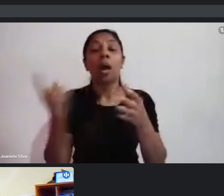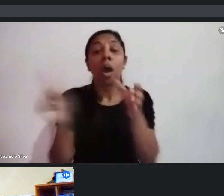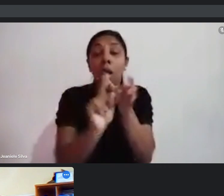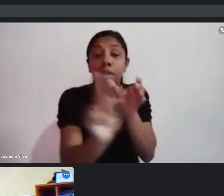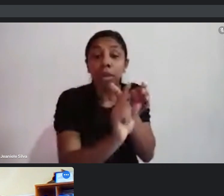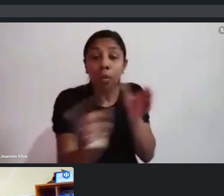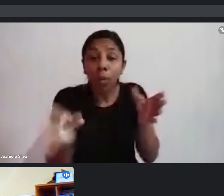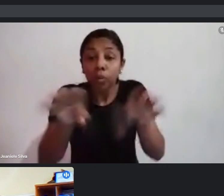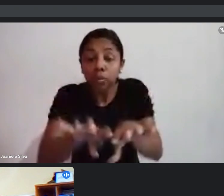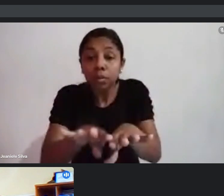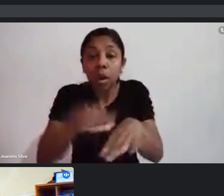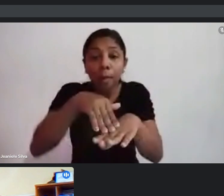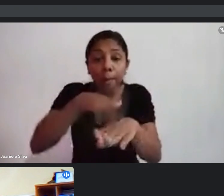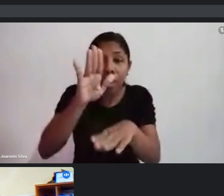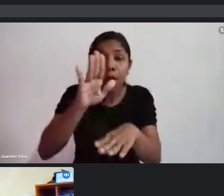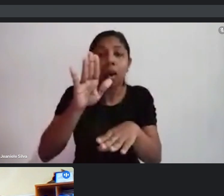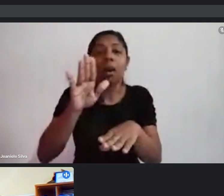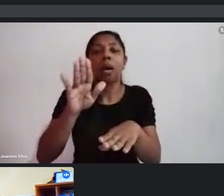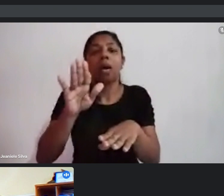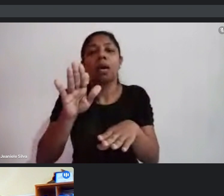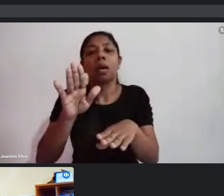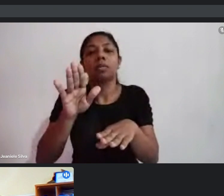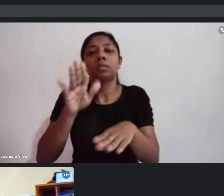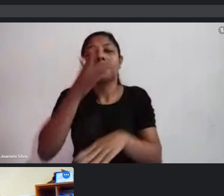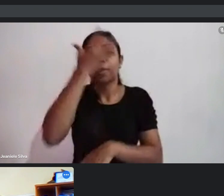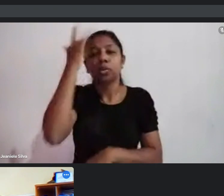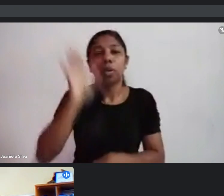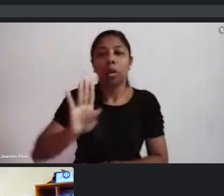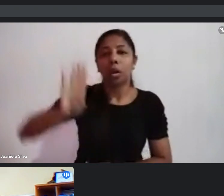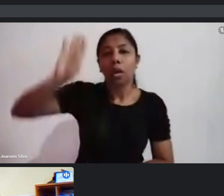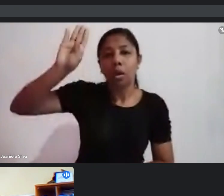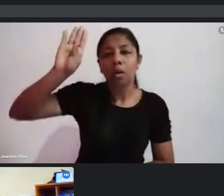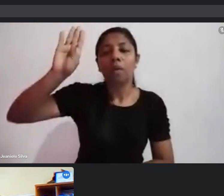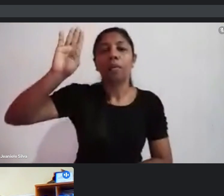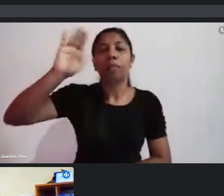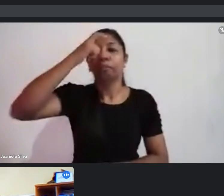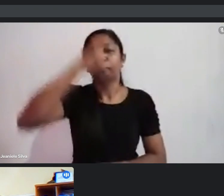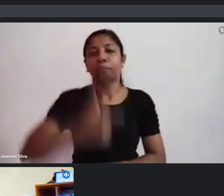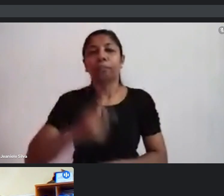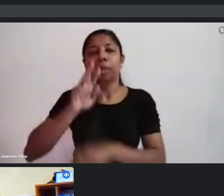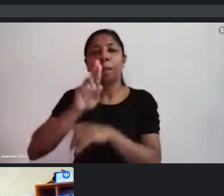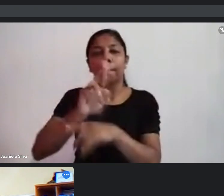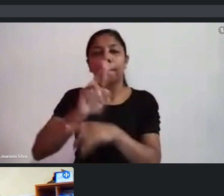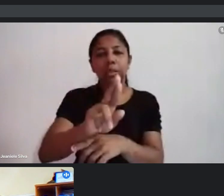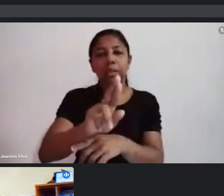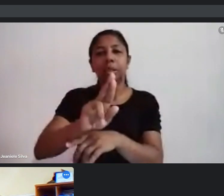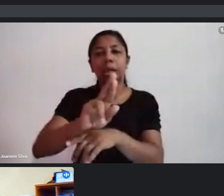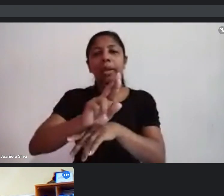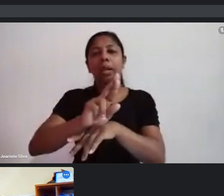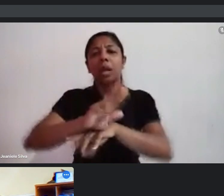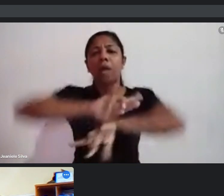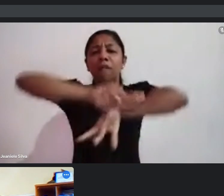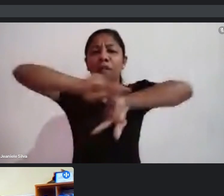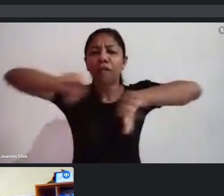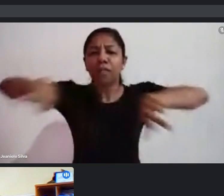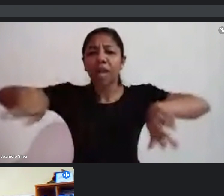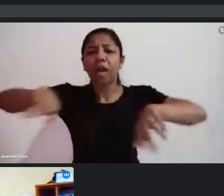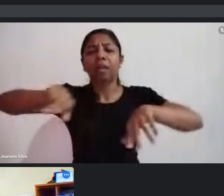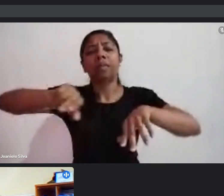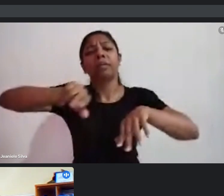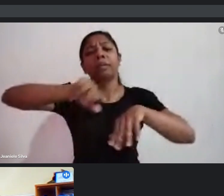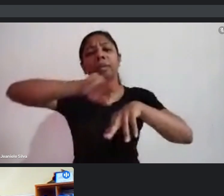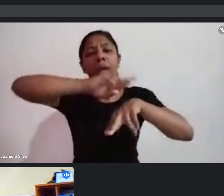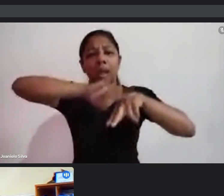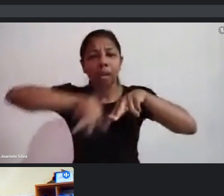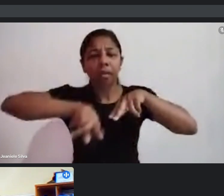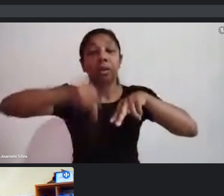a mais para quem se autodeclara e consegue se referendar como representante dessa diversidade étnica. No caso